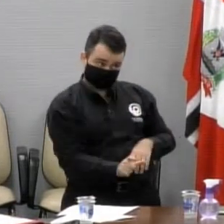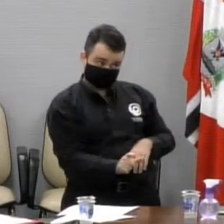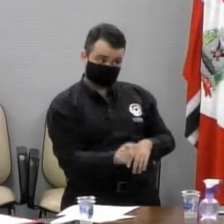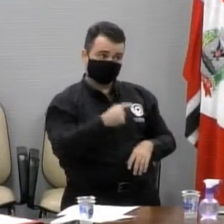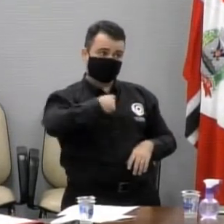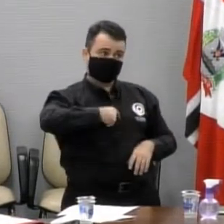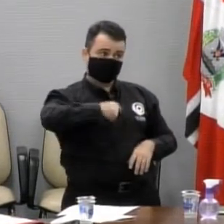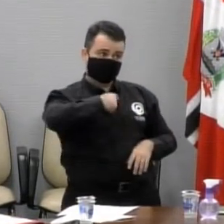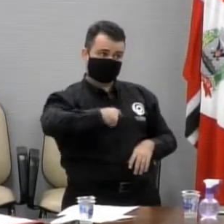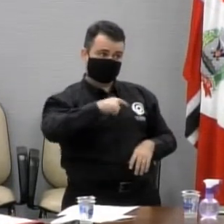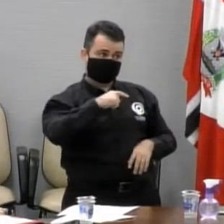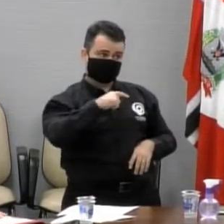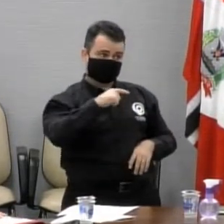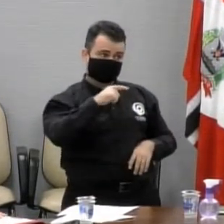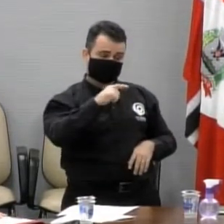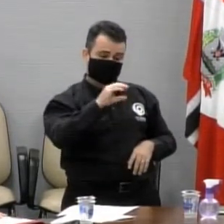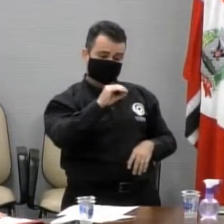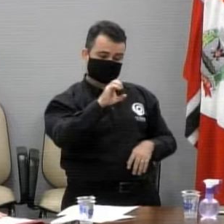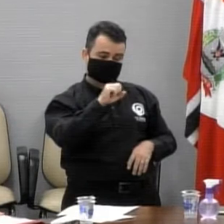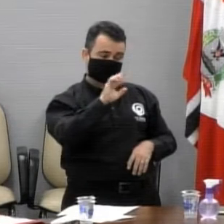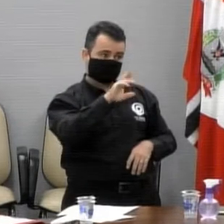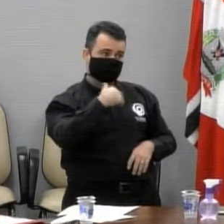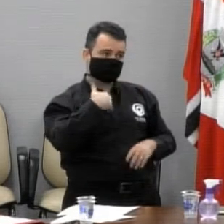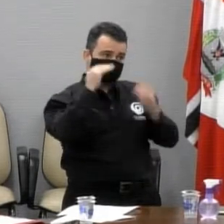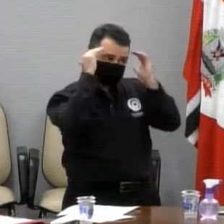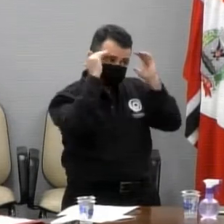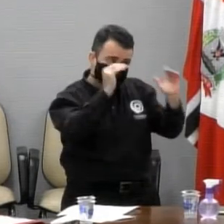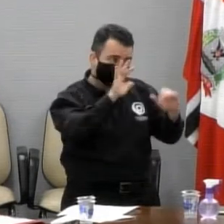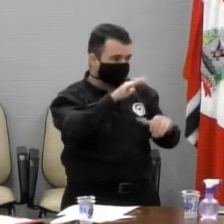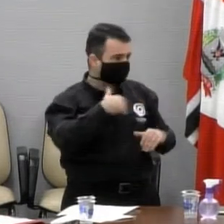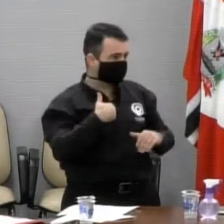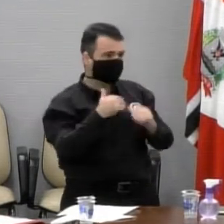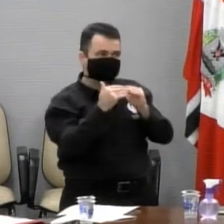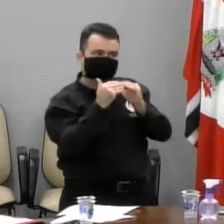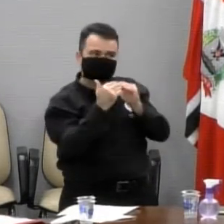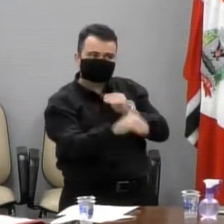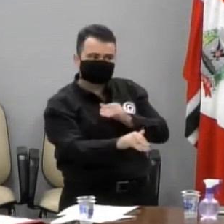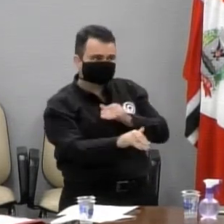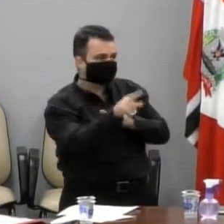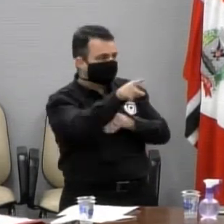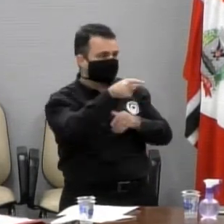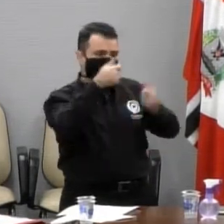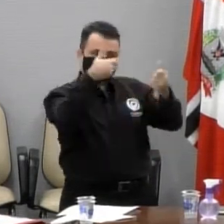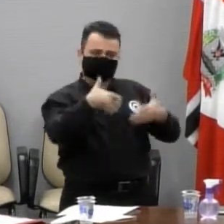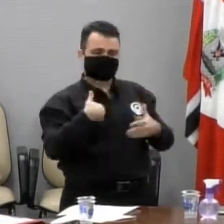Padre Oscar, eu não posso votar a favor e digo o porquê.